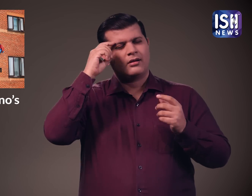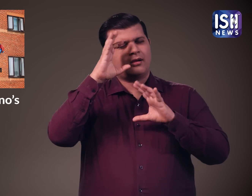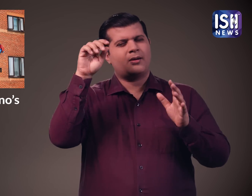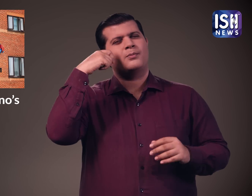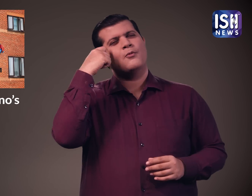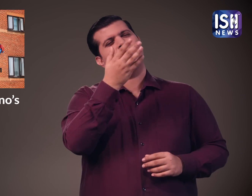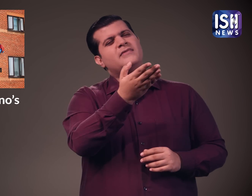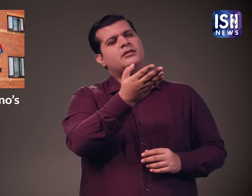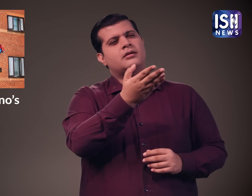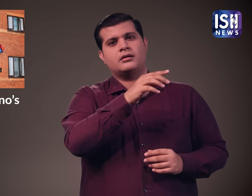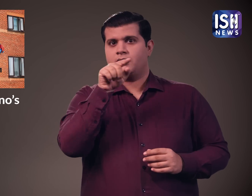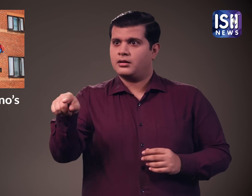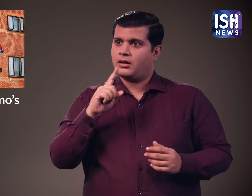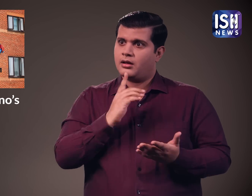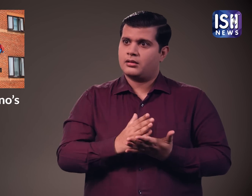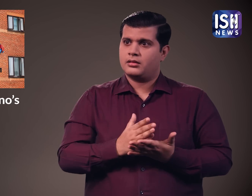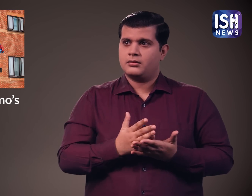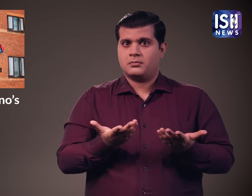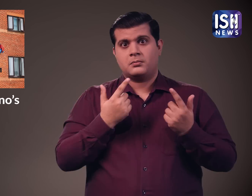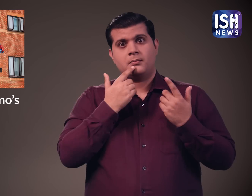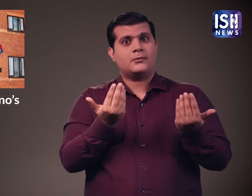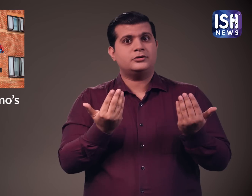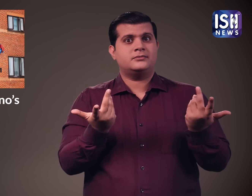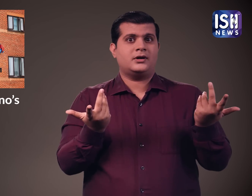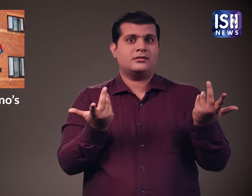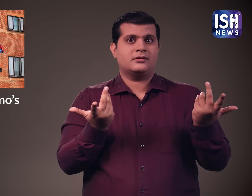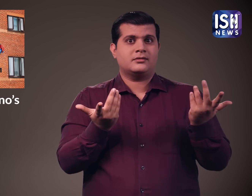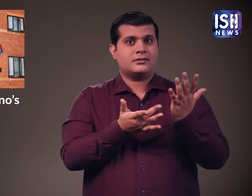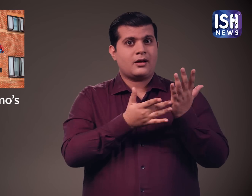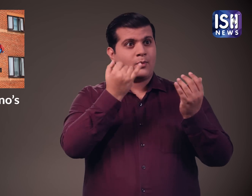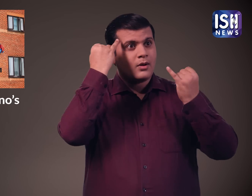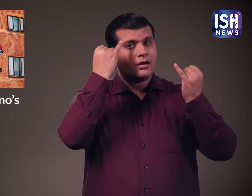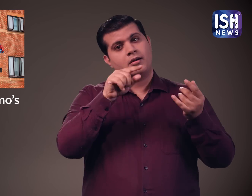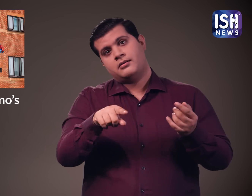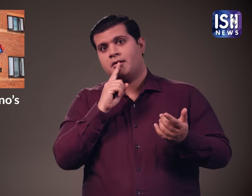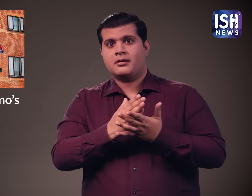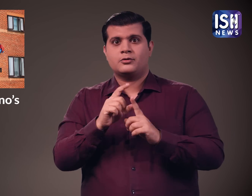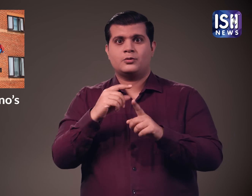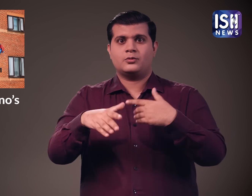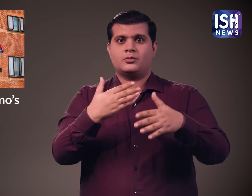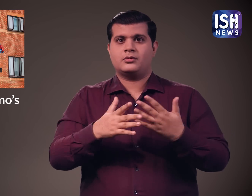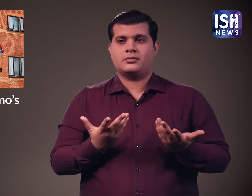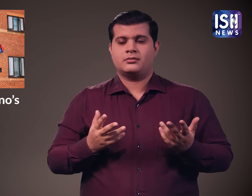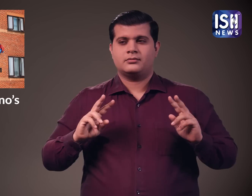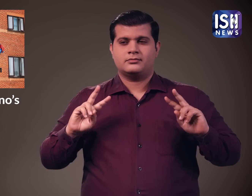हमने कलपना की कि ऐसा किवल फिल्मों में देखा जा सकता है लेकिन अब ये असल जिन्दगी में हो रहा है दिल्जस्प